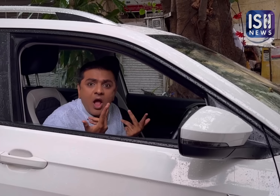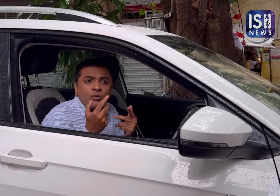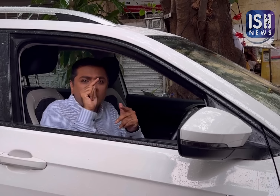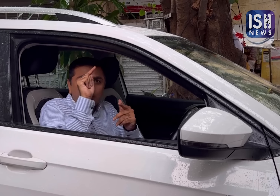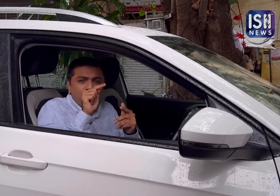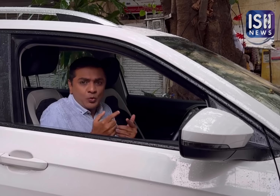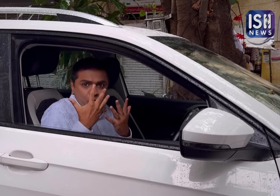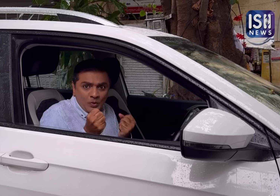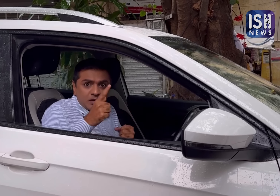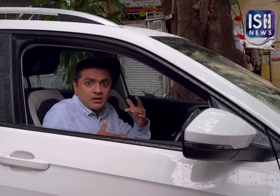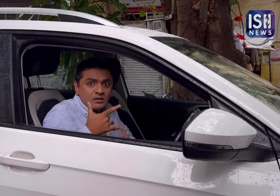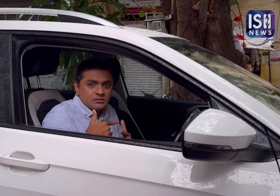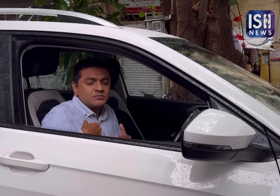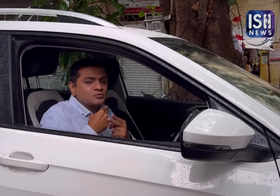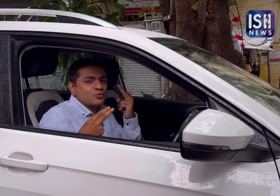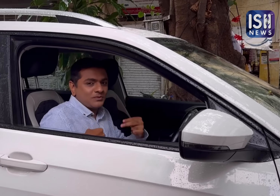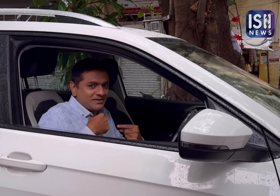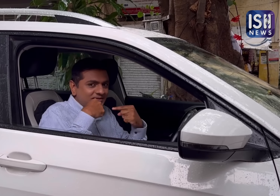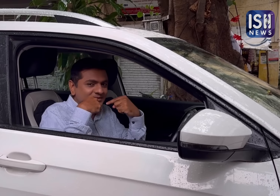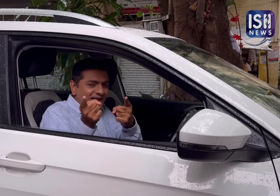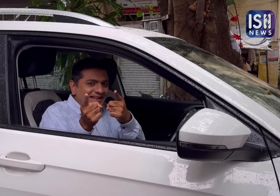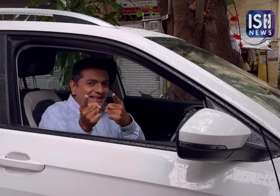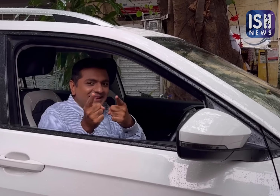स्थिती में कैसे सुरक्षित रहे मैं आपको बताता हूँ